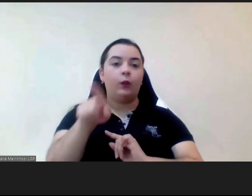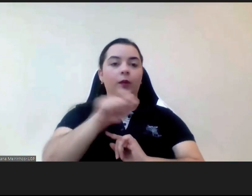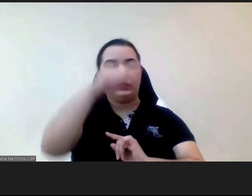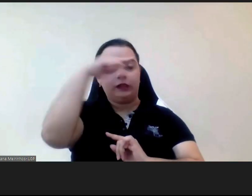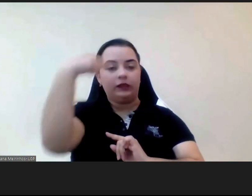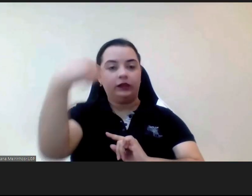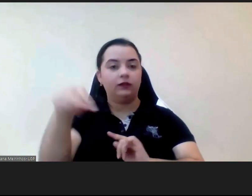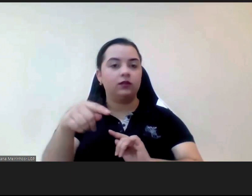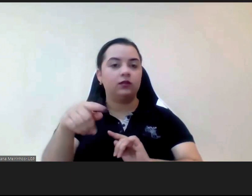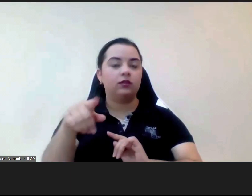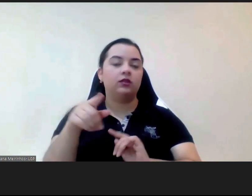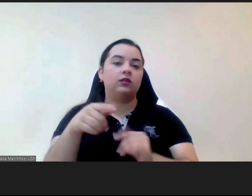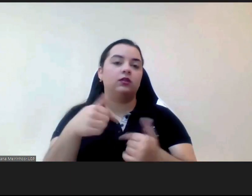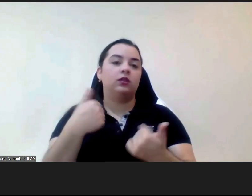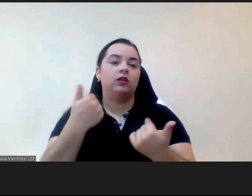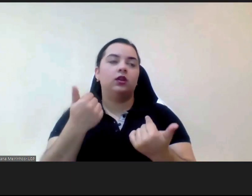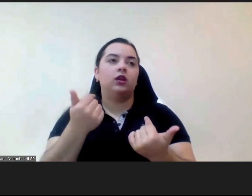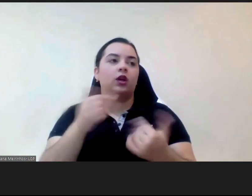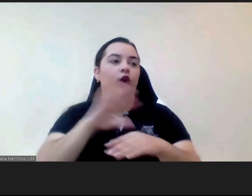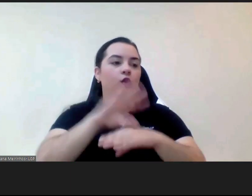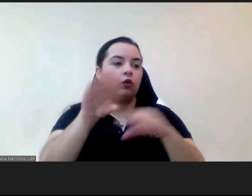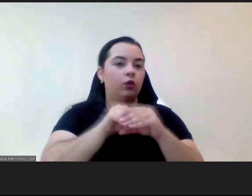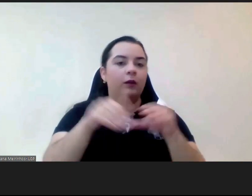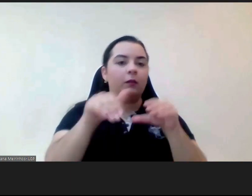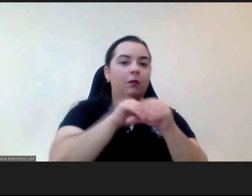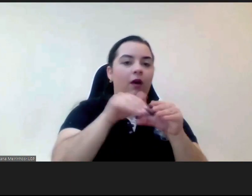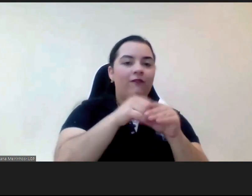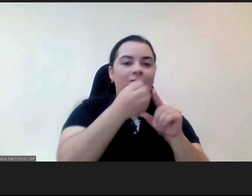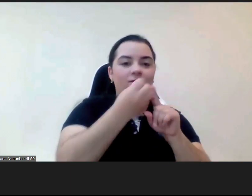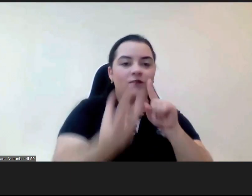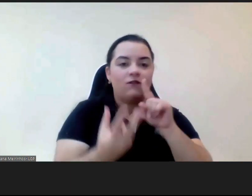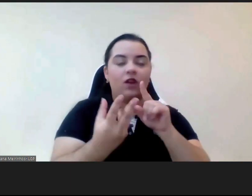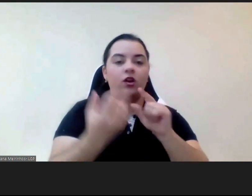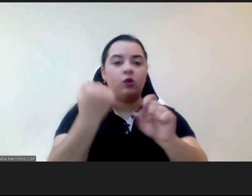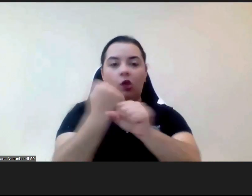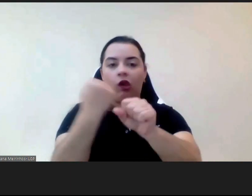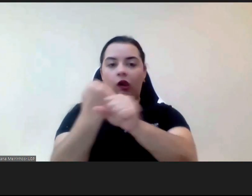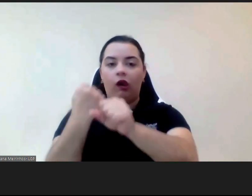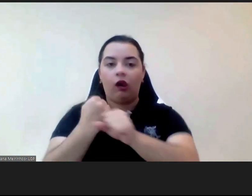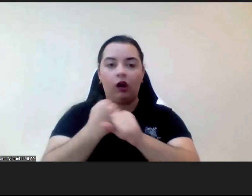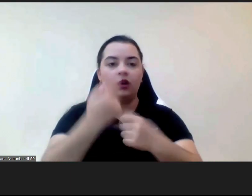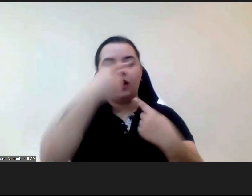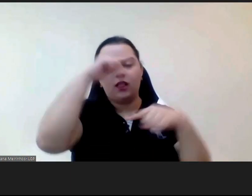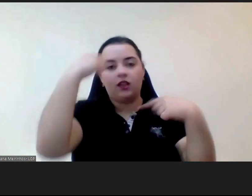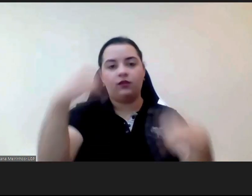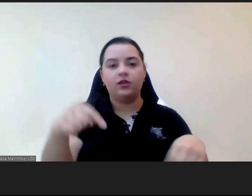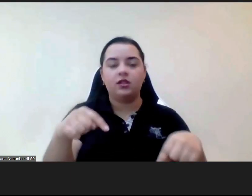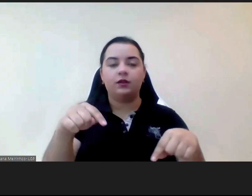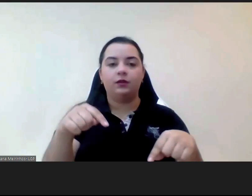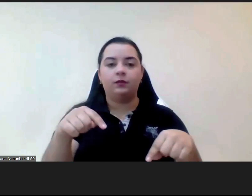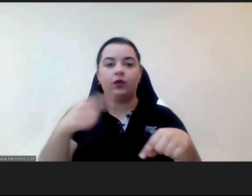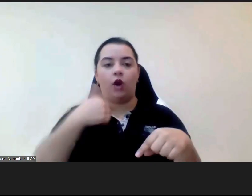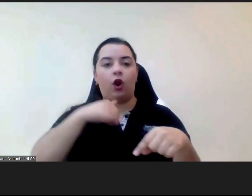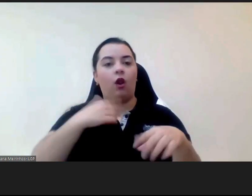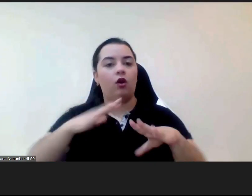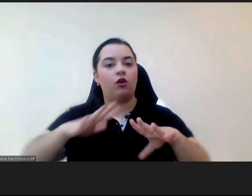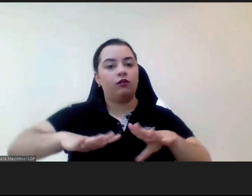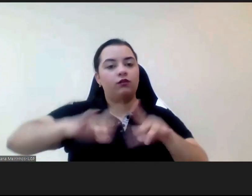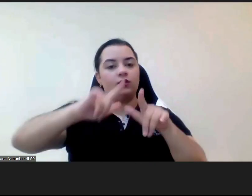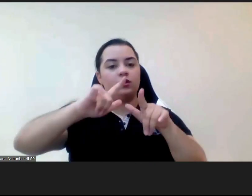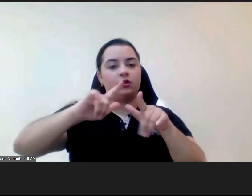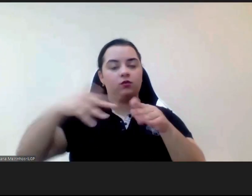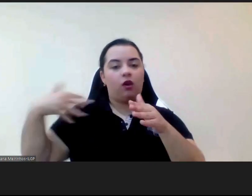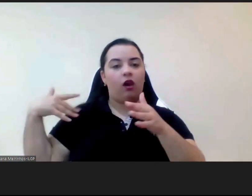ações iniciativas que temos vindo a desenvolver ao longo destes 40 anos